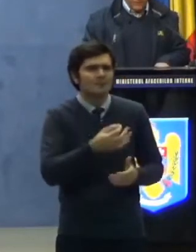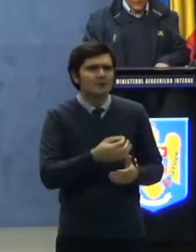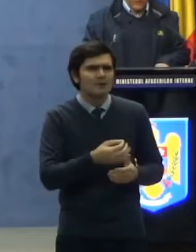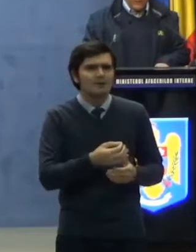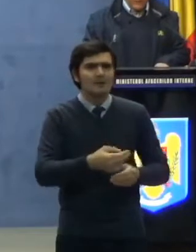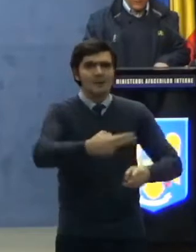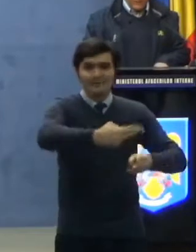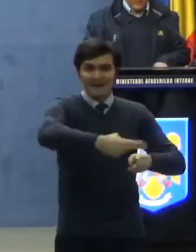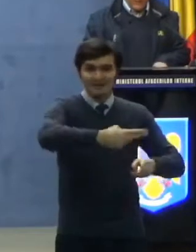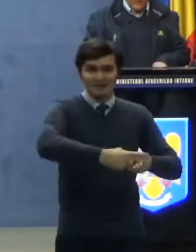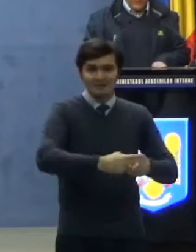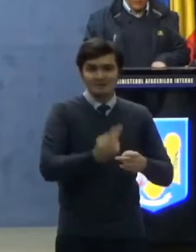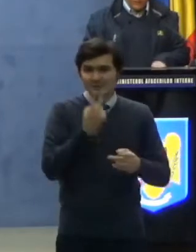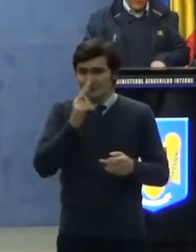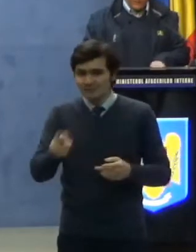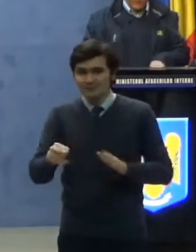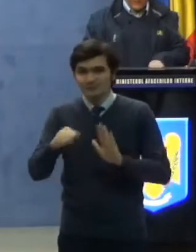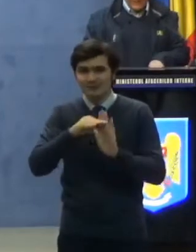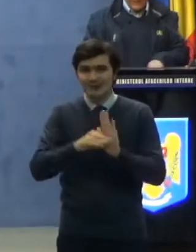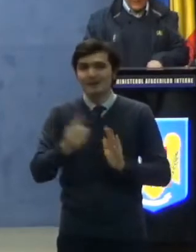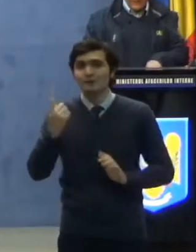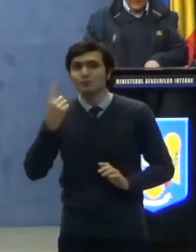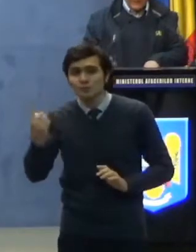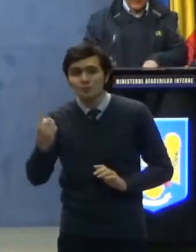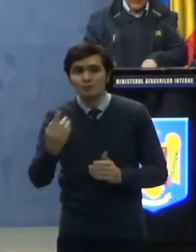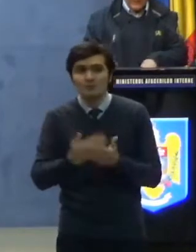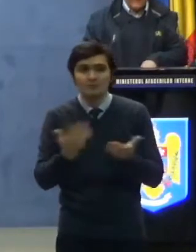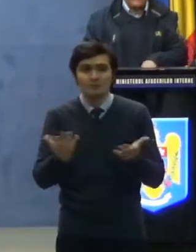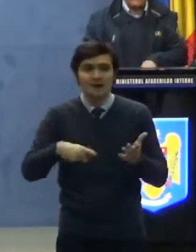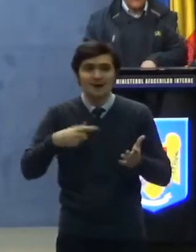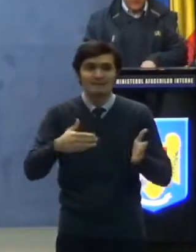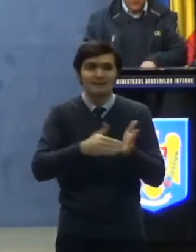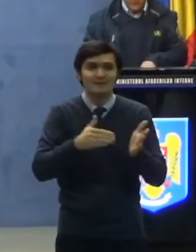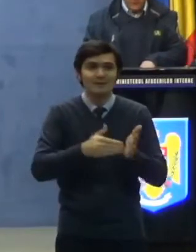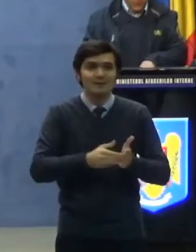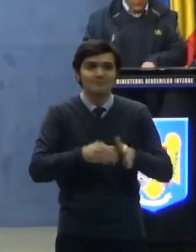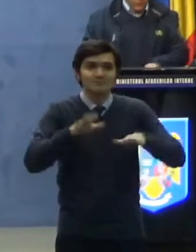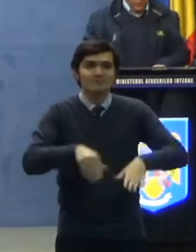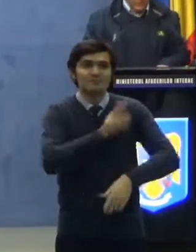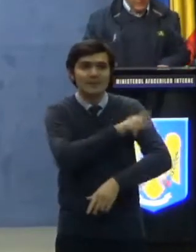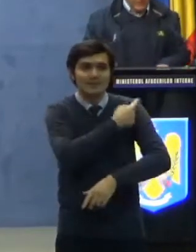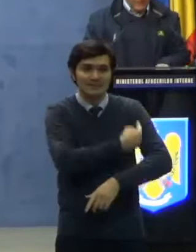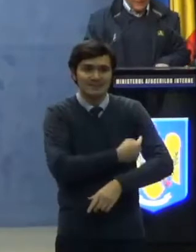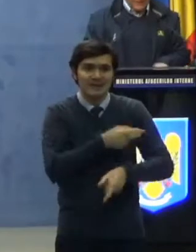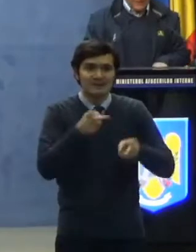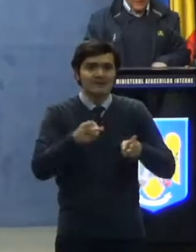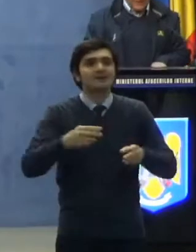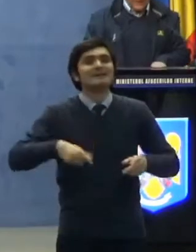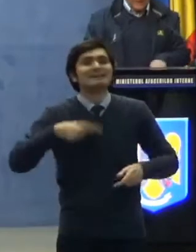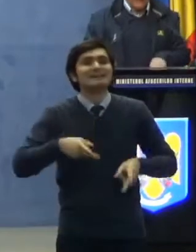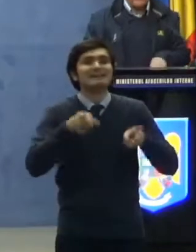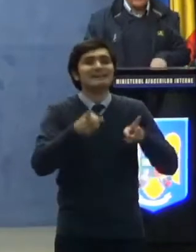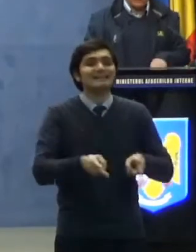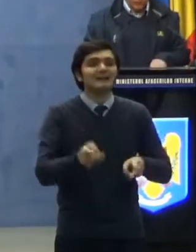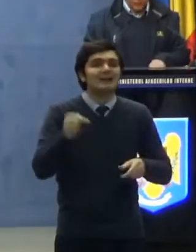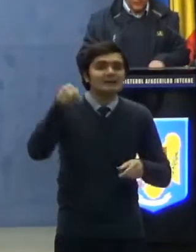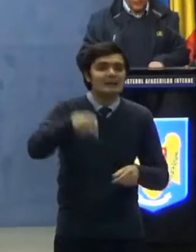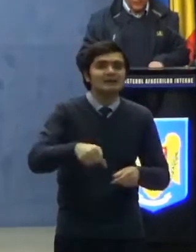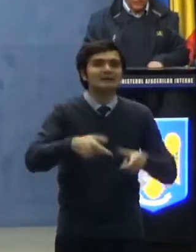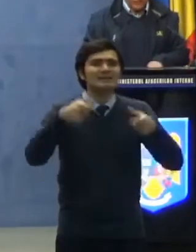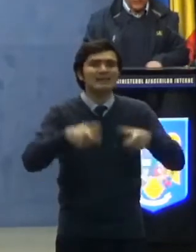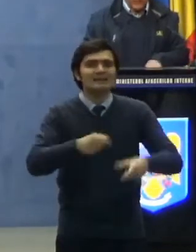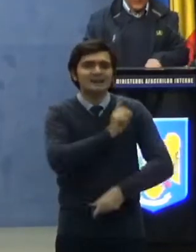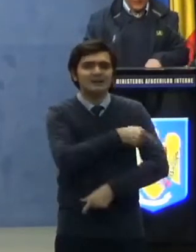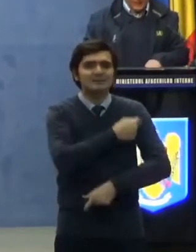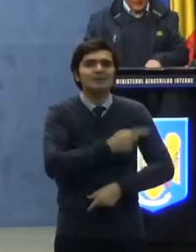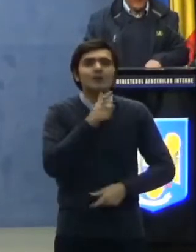pacienții prevăzuți la aliniatul 1 pentru care este necesară spitalizarea sunt internați în secțiile spitalului